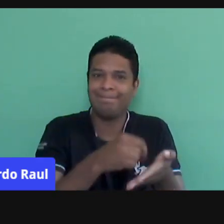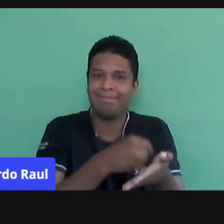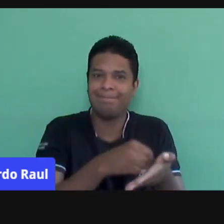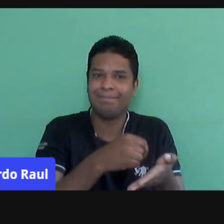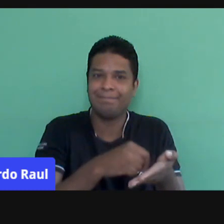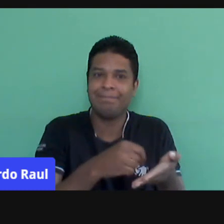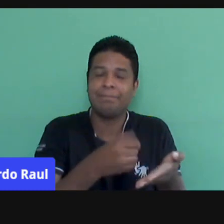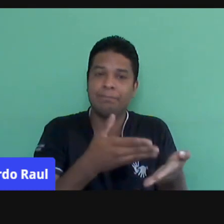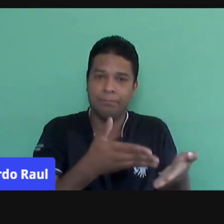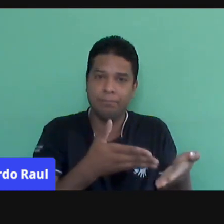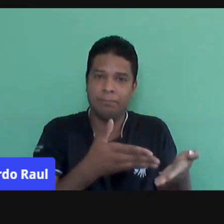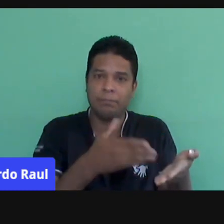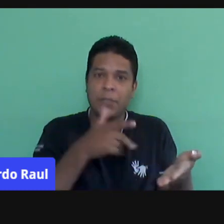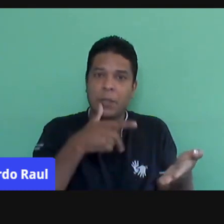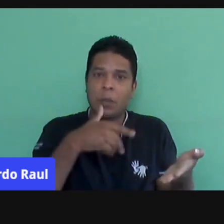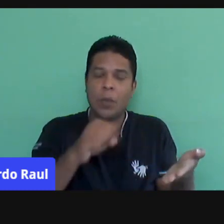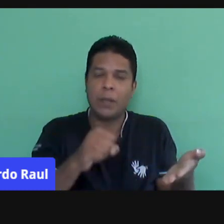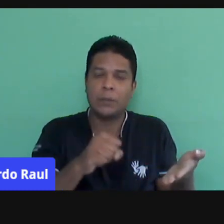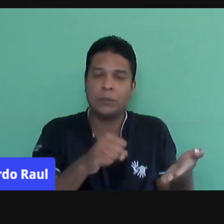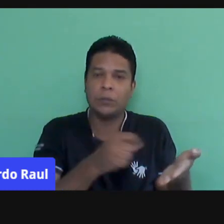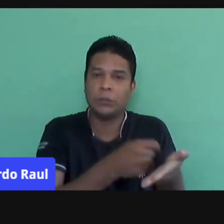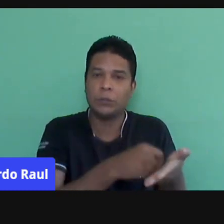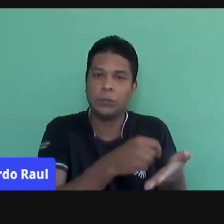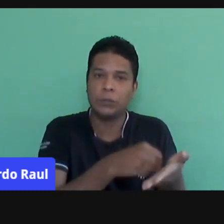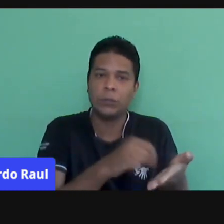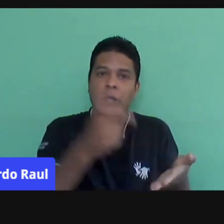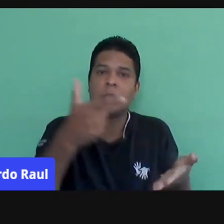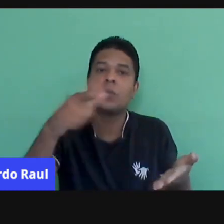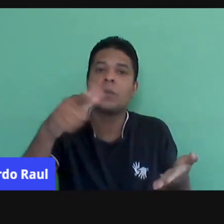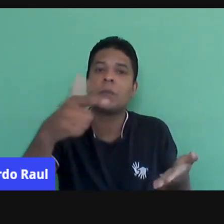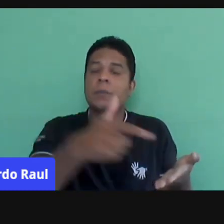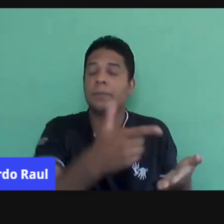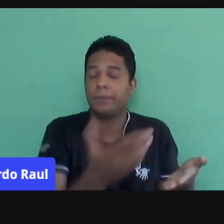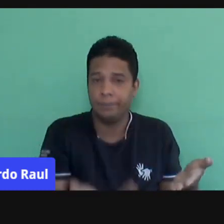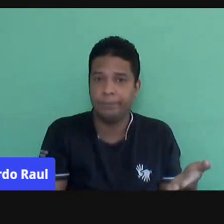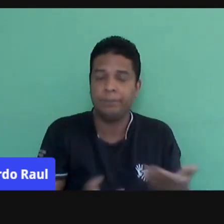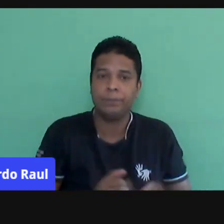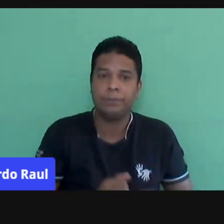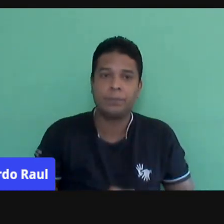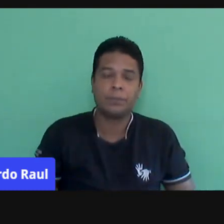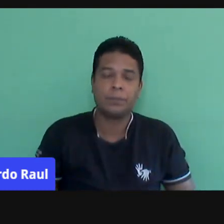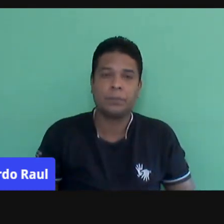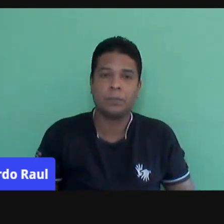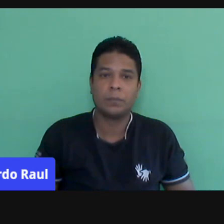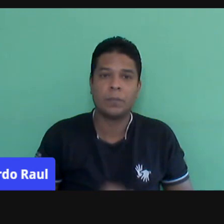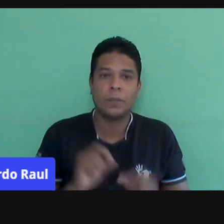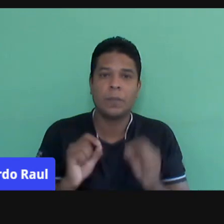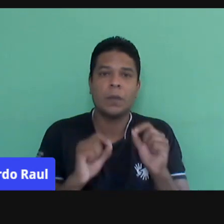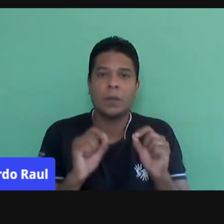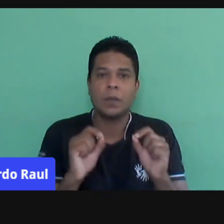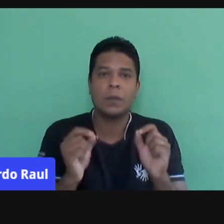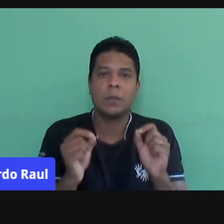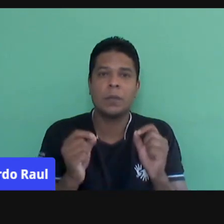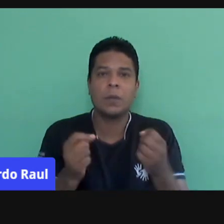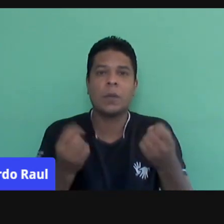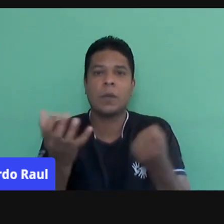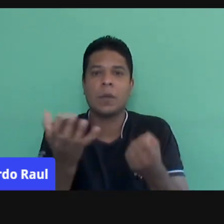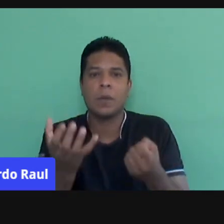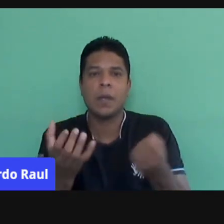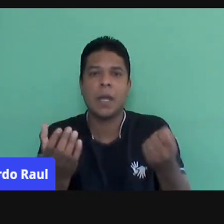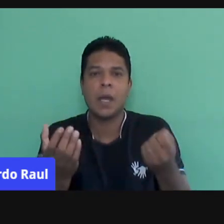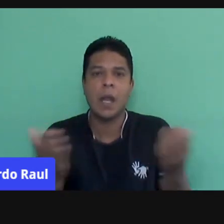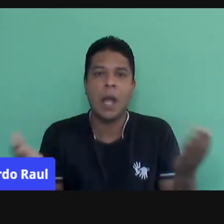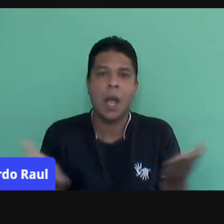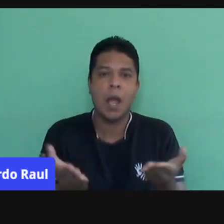é uma forma, é uma linguagem, a linguagem escrita, e as outras linguagens. Então, o que eu estou propondo nesse momento? Que